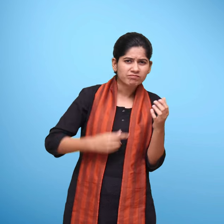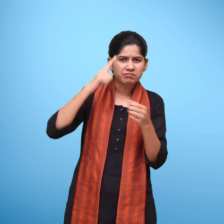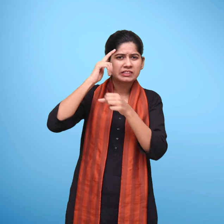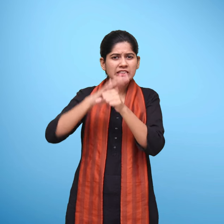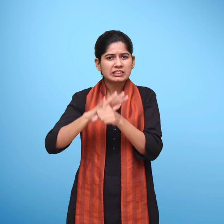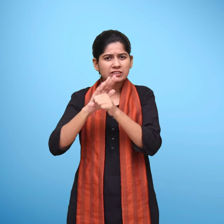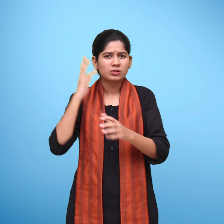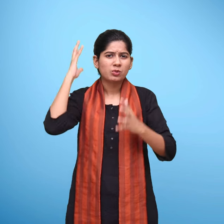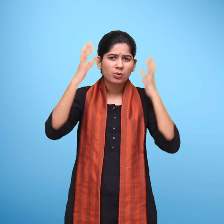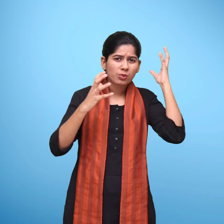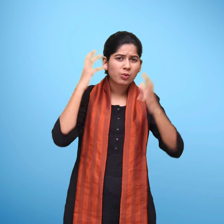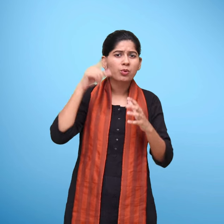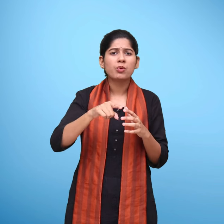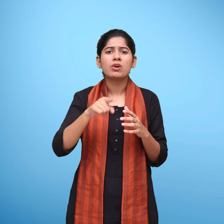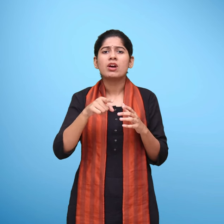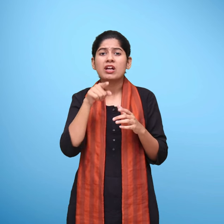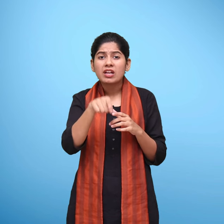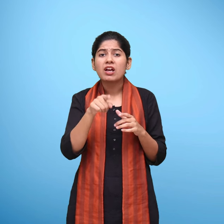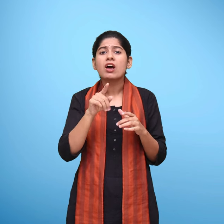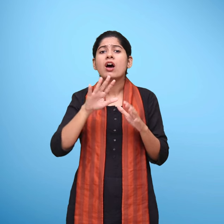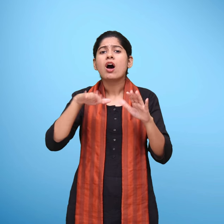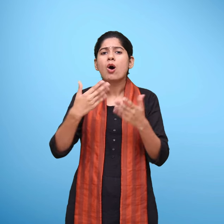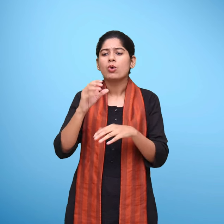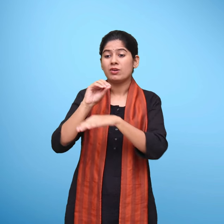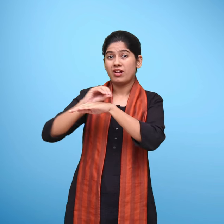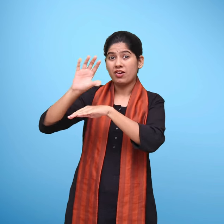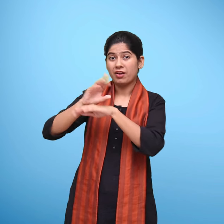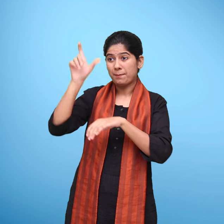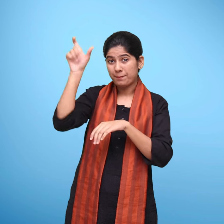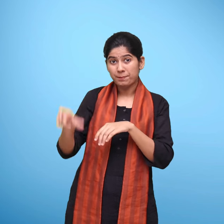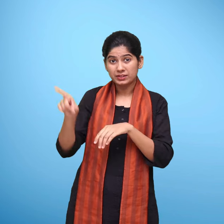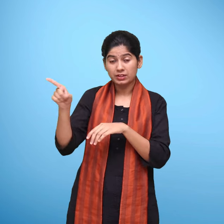परिशानी, उदासी या उल्जन में हैं, तो काउंसलर की मदद लें